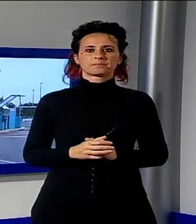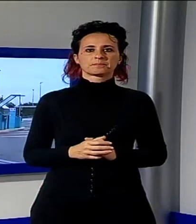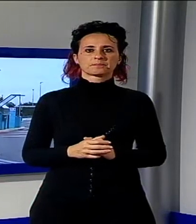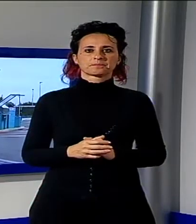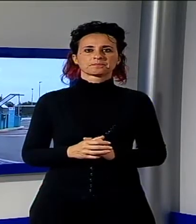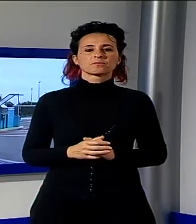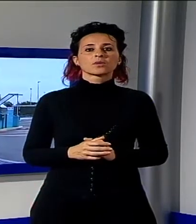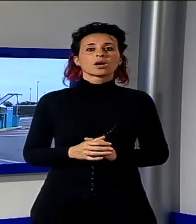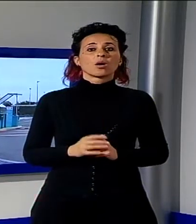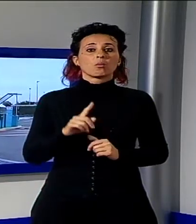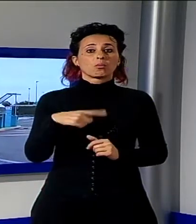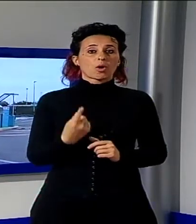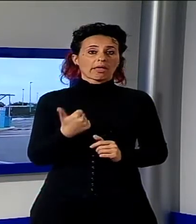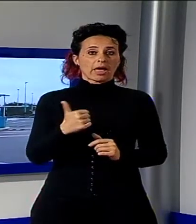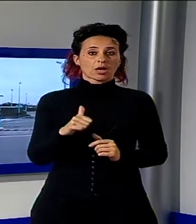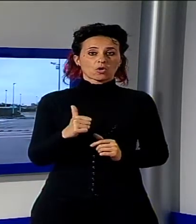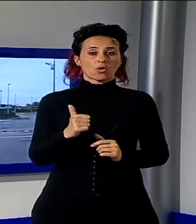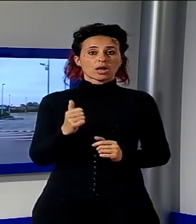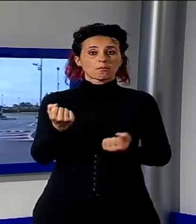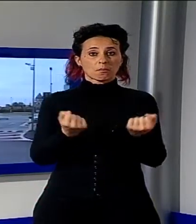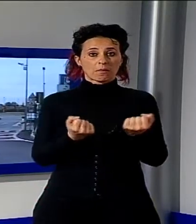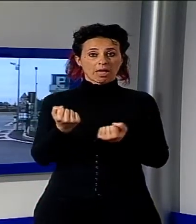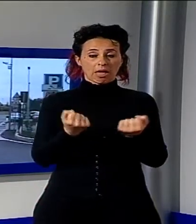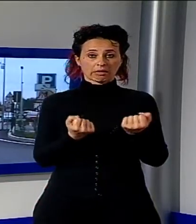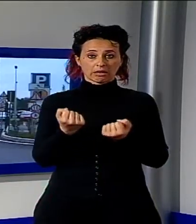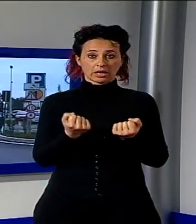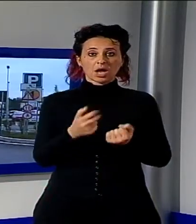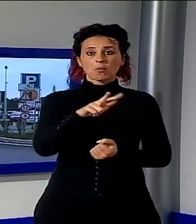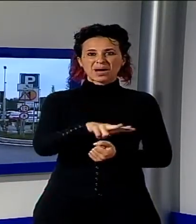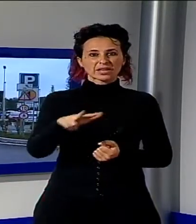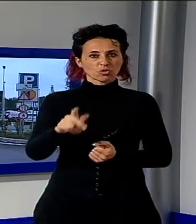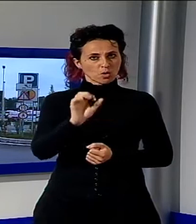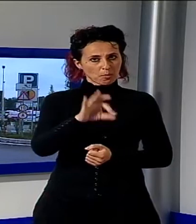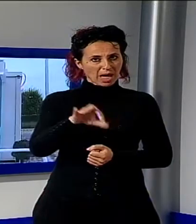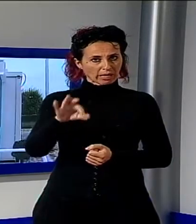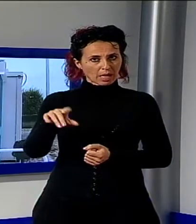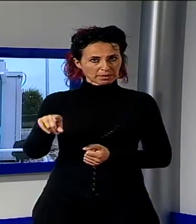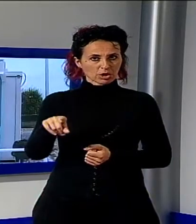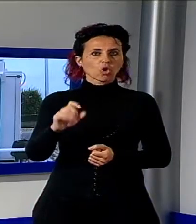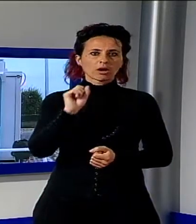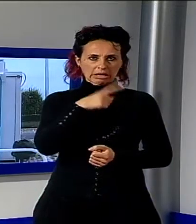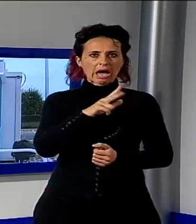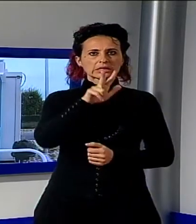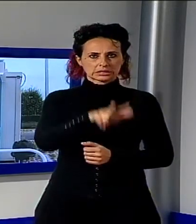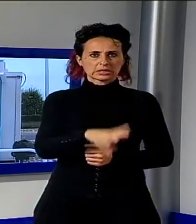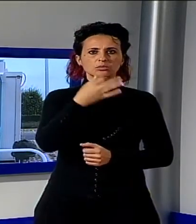Da aggiungere che le auto degli invalidi possono sostare gratis anche ai parcheggi a pagamento, anche in questo caso premendo il citofono al